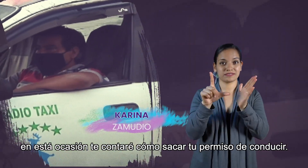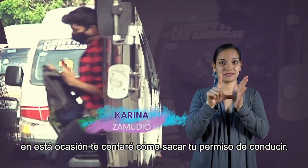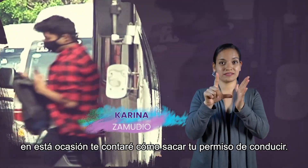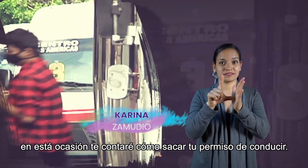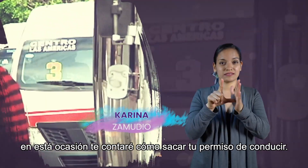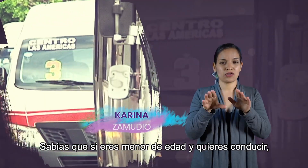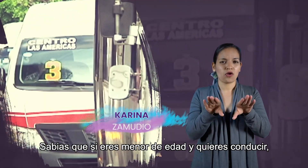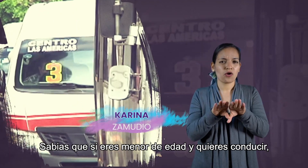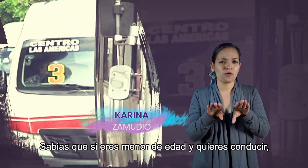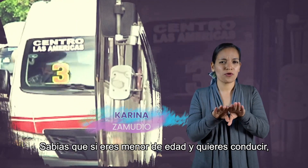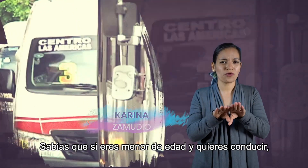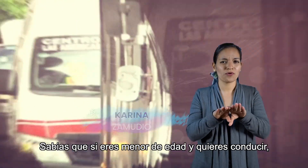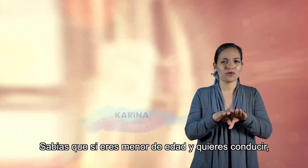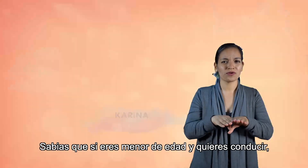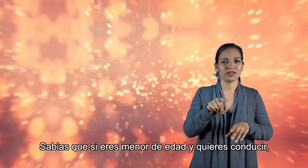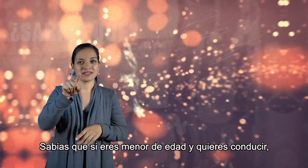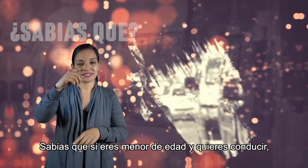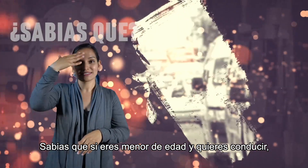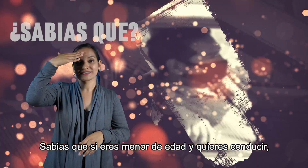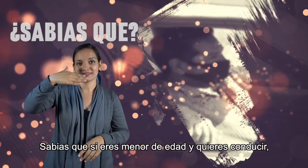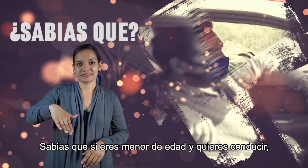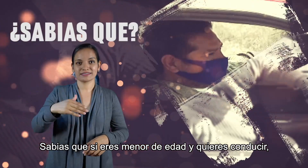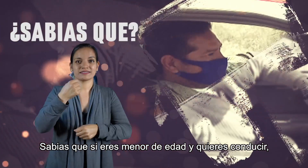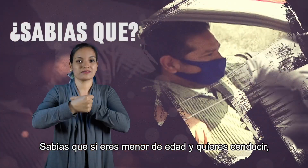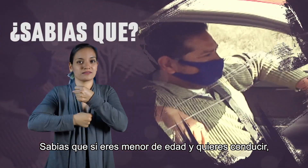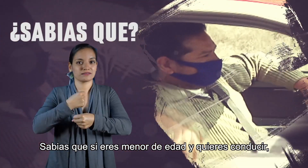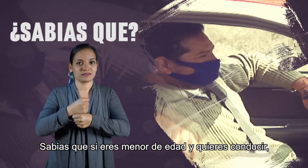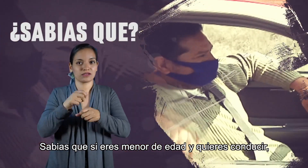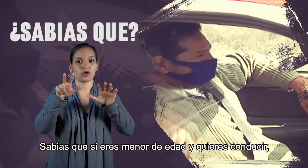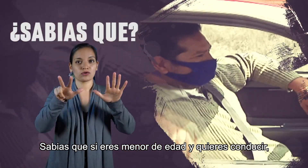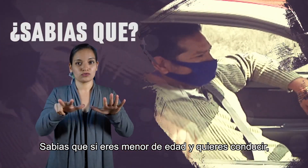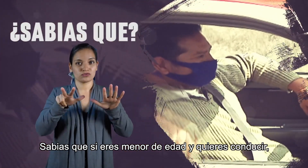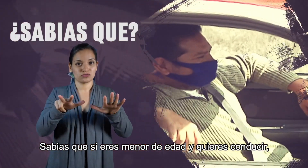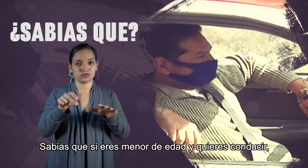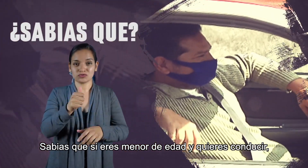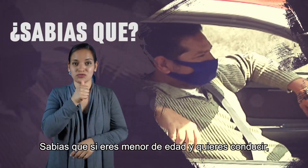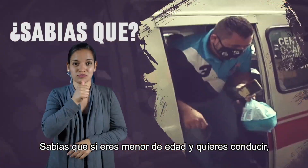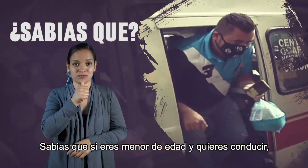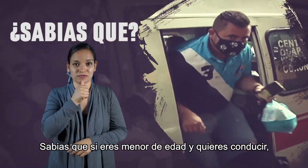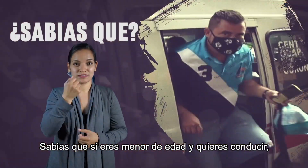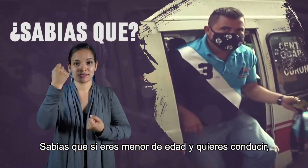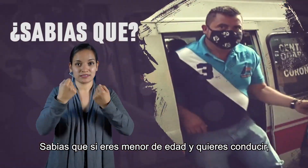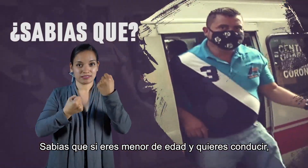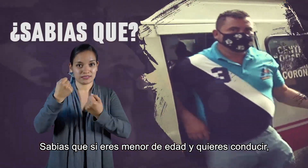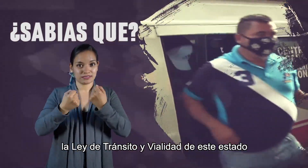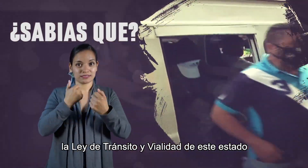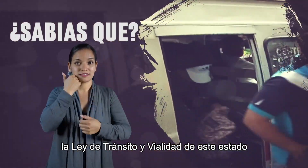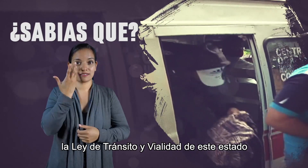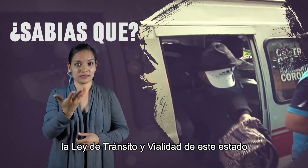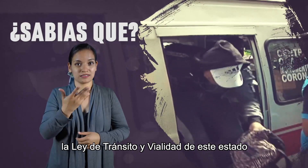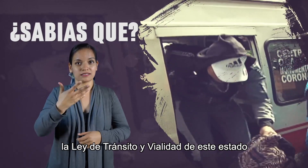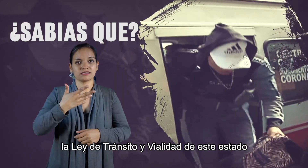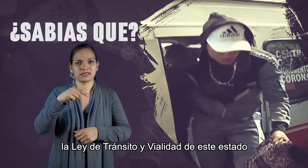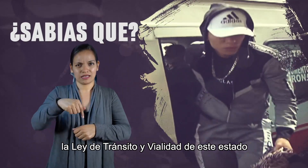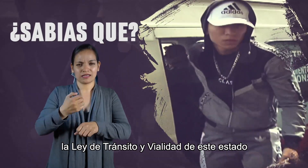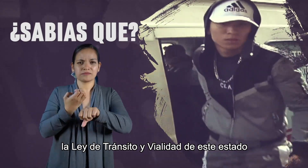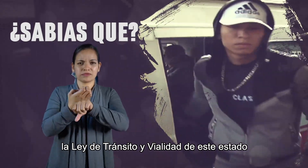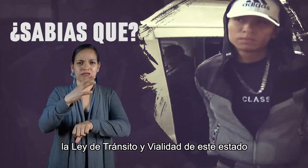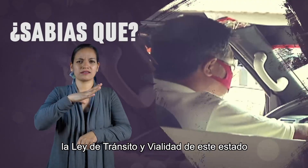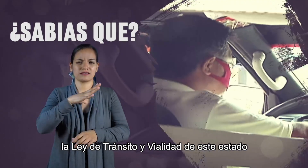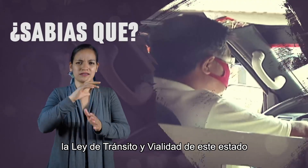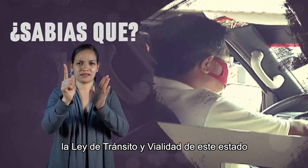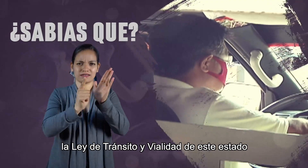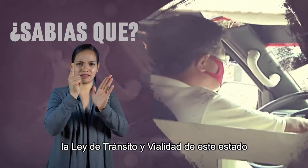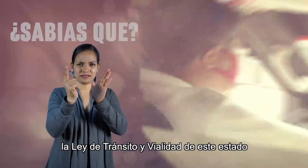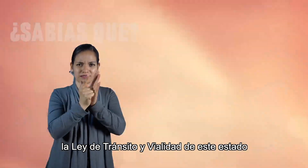conducir. Sabías que si eres un menor de edad y quieres conducir, la ley de tránsito y